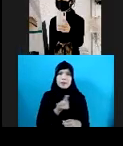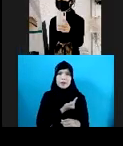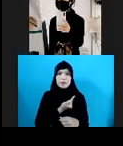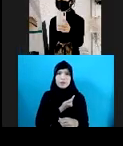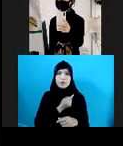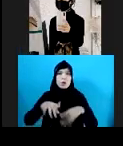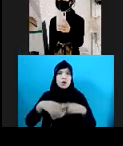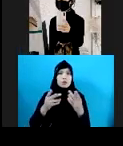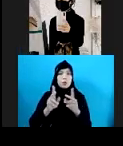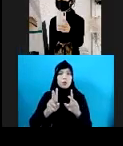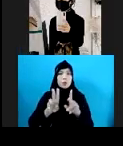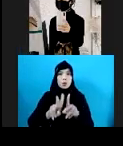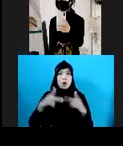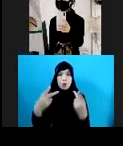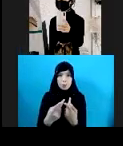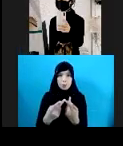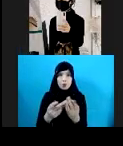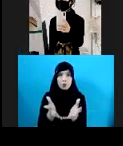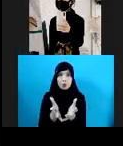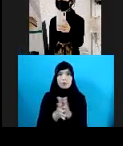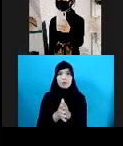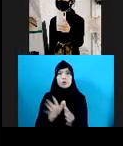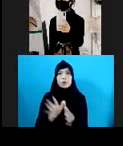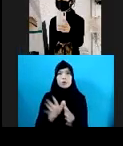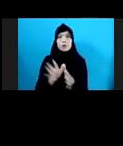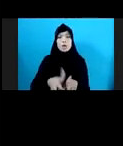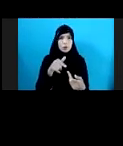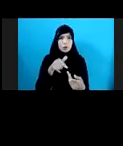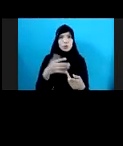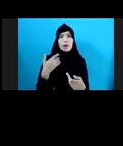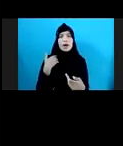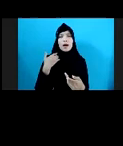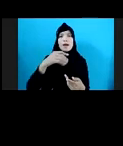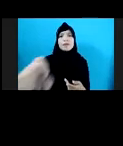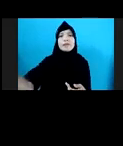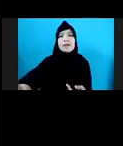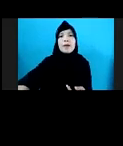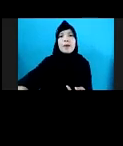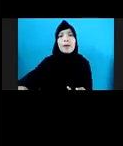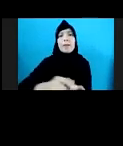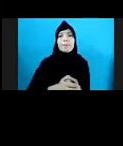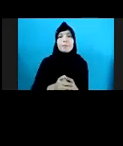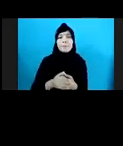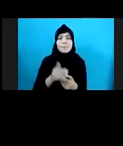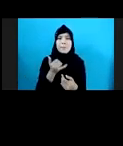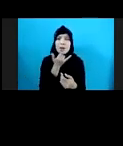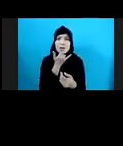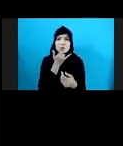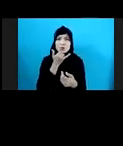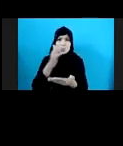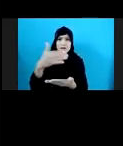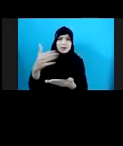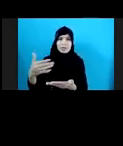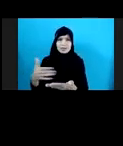Berkelompok Dan Untuk Kelompok Ini Ada Pemasuhan Pemasuhan Data Sayangnya Pemasuhan Data Itu Juga Dilakukan